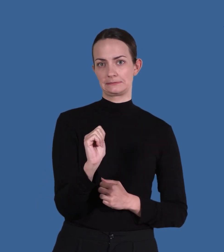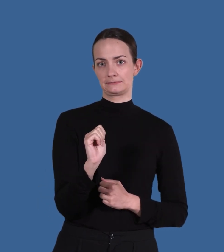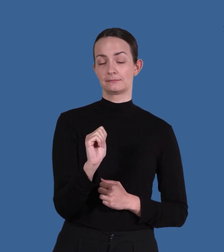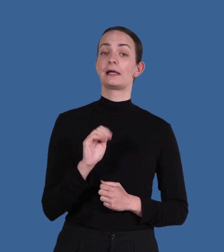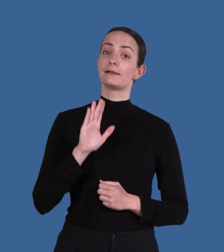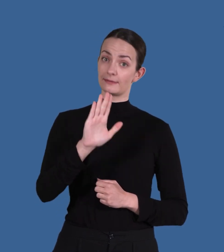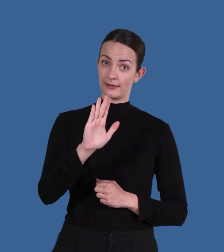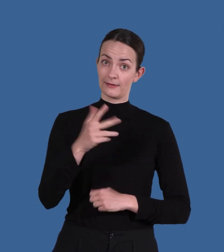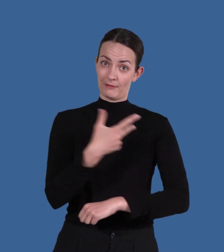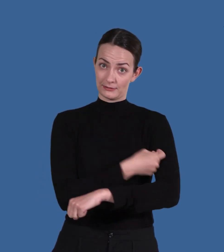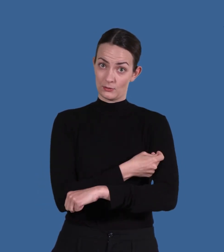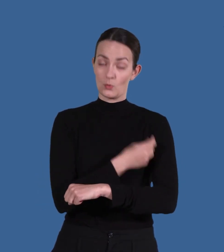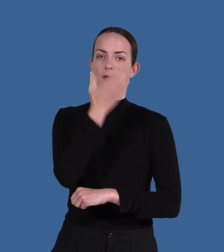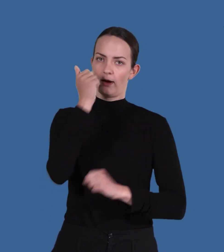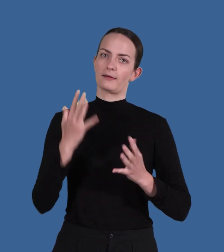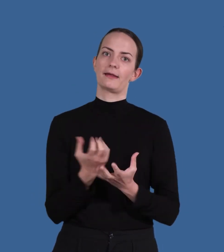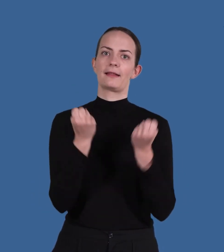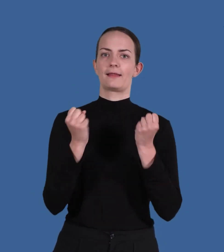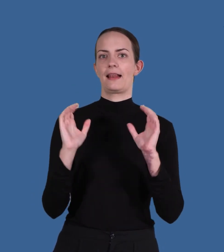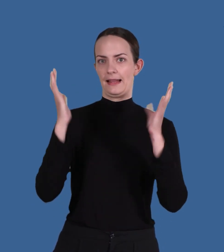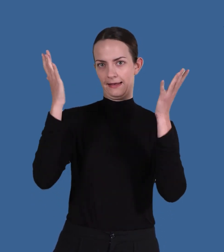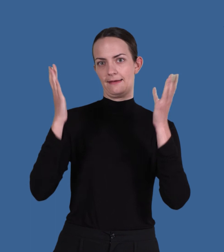Din vaccination kan rädda liv Din